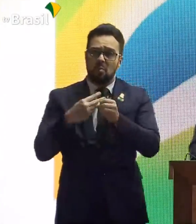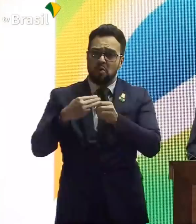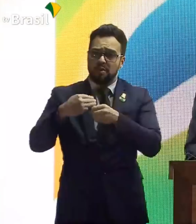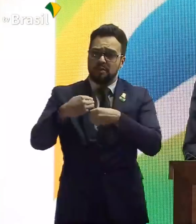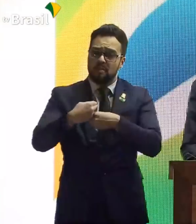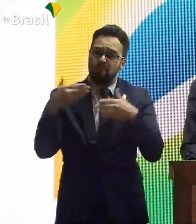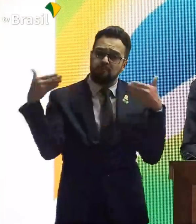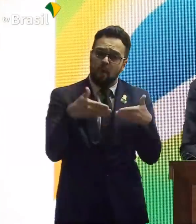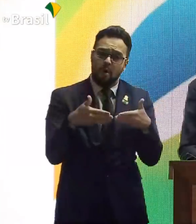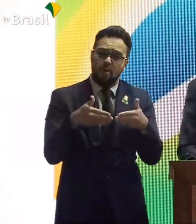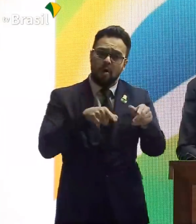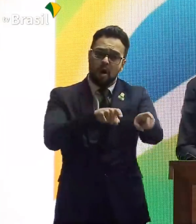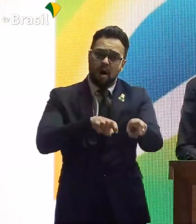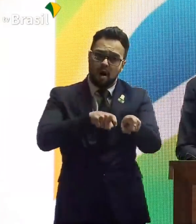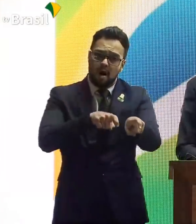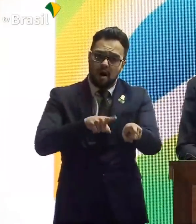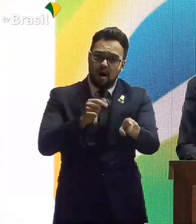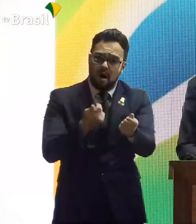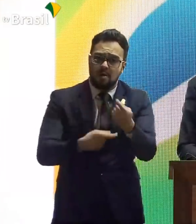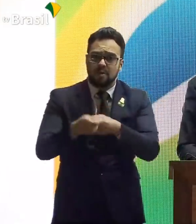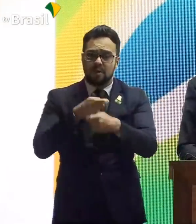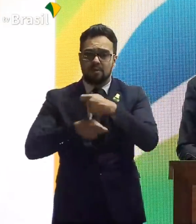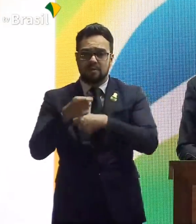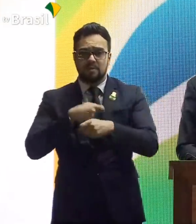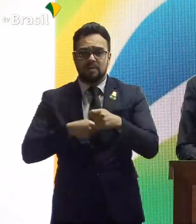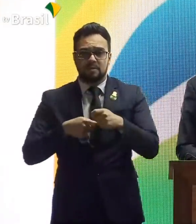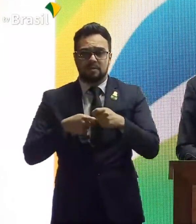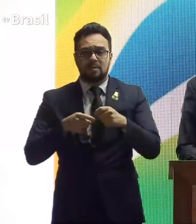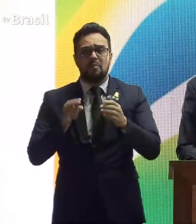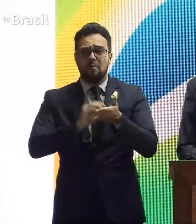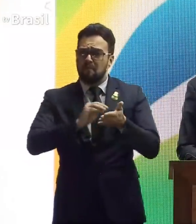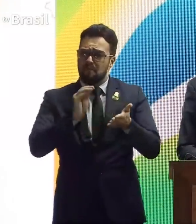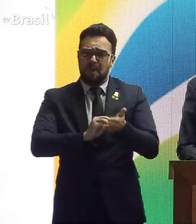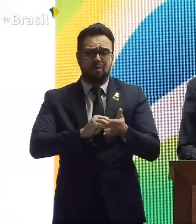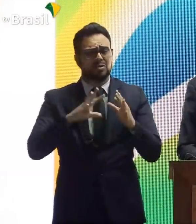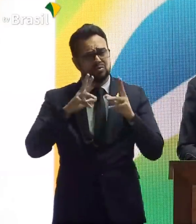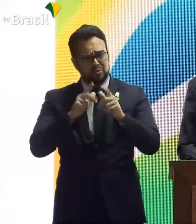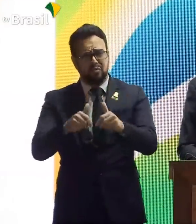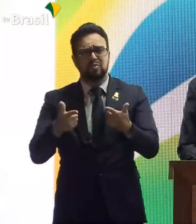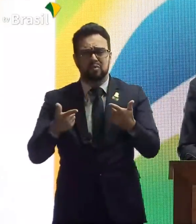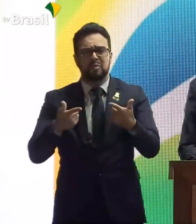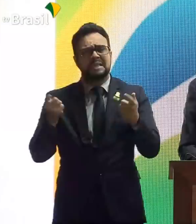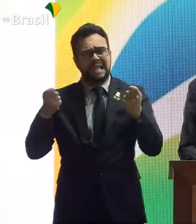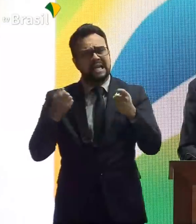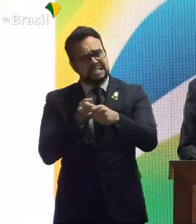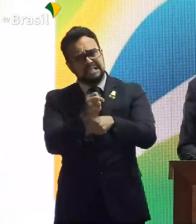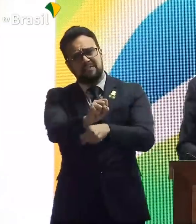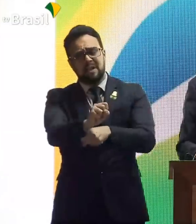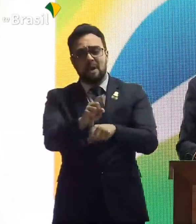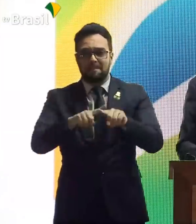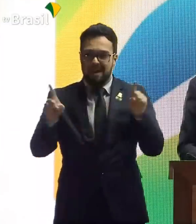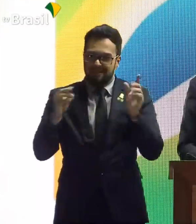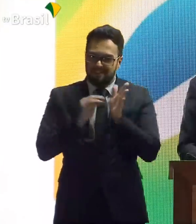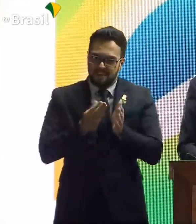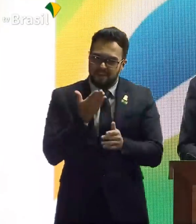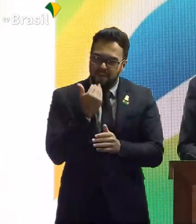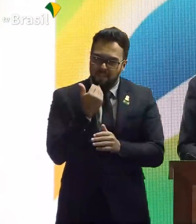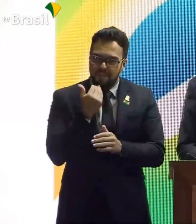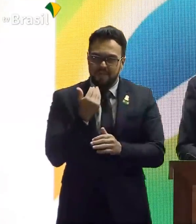agronegócio, pode faltar tudo. A gente até se vira. Mas, se faltar comida,